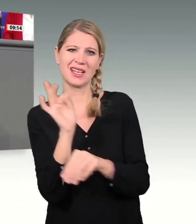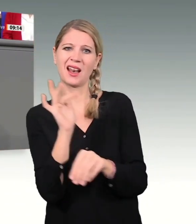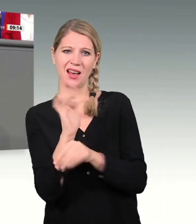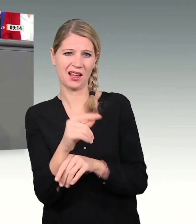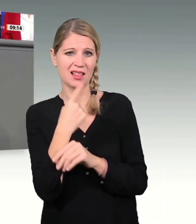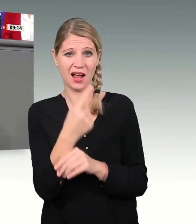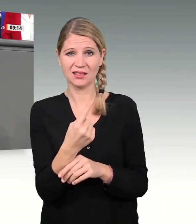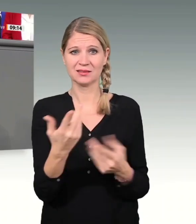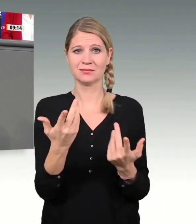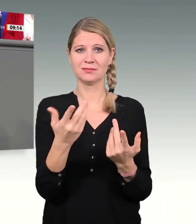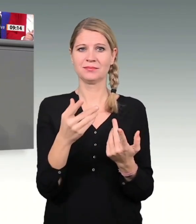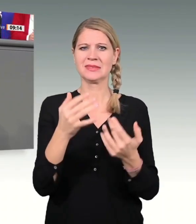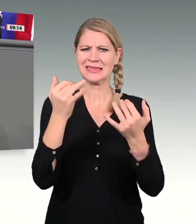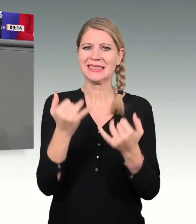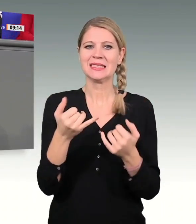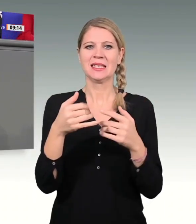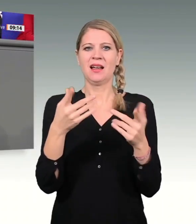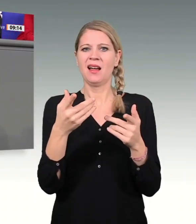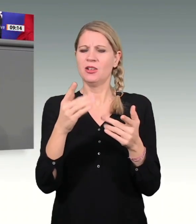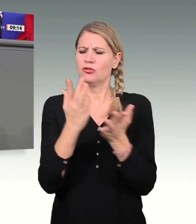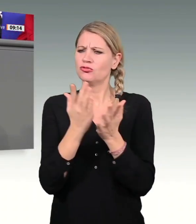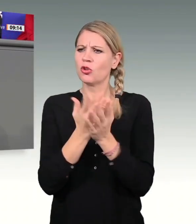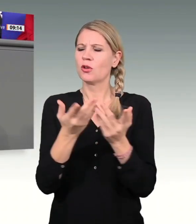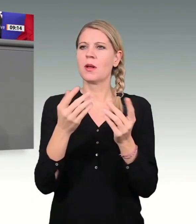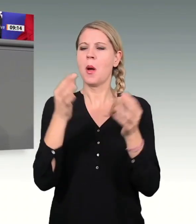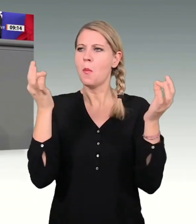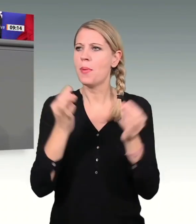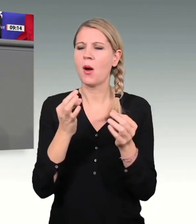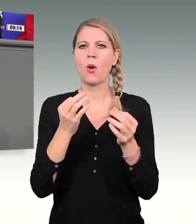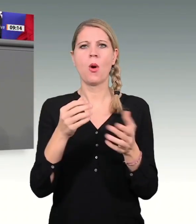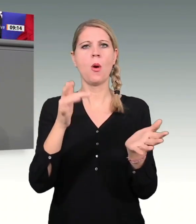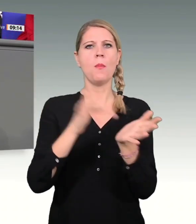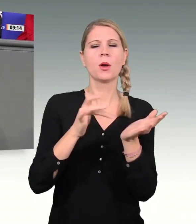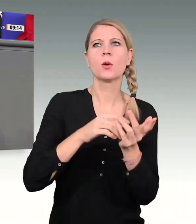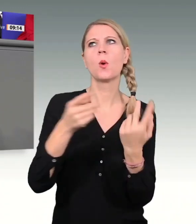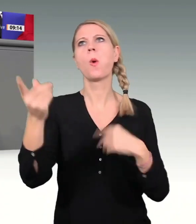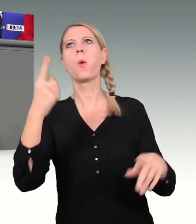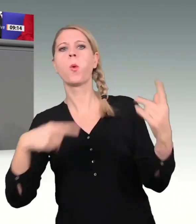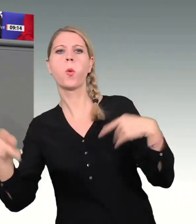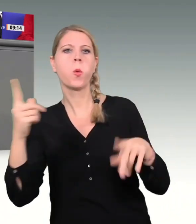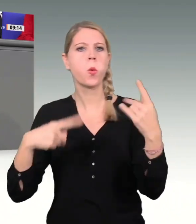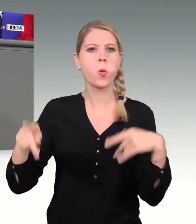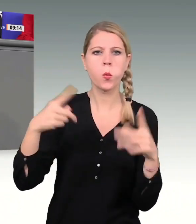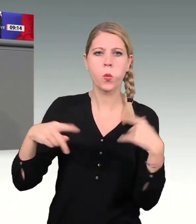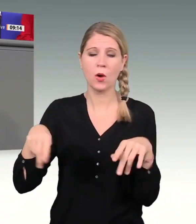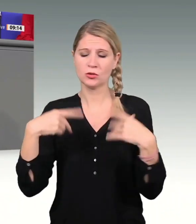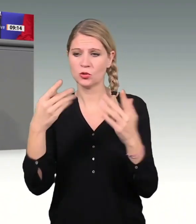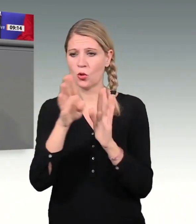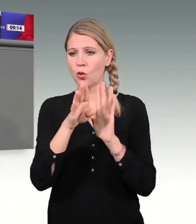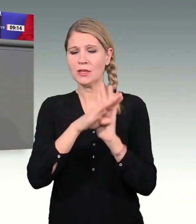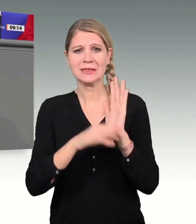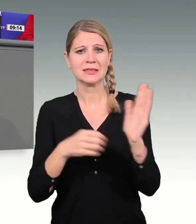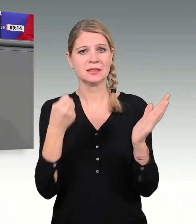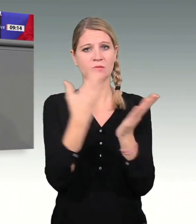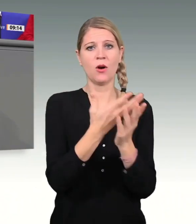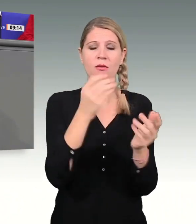Verrenkungen nötig sind, um diesen Nachtragshaushalt zu rechtfertigen. Da ist die Rede davon, dass ich zur Pandemiebewältigung die Zuweisung an den